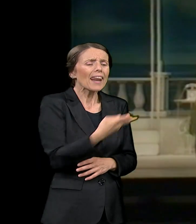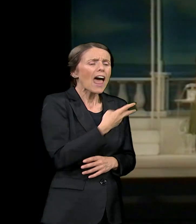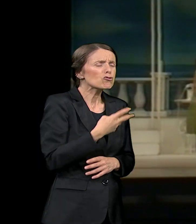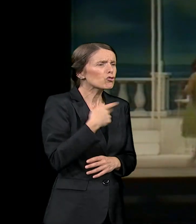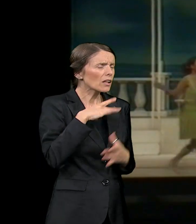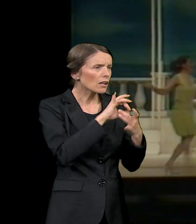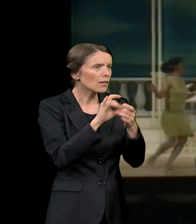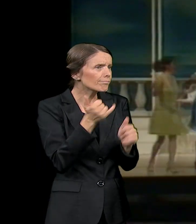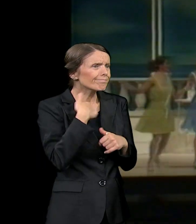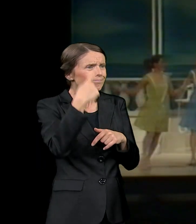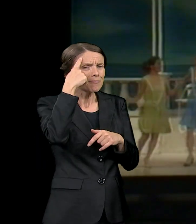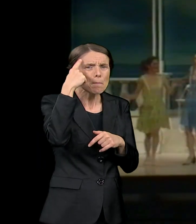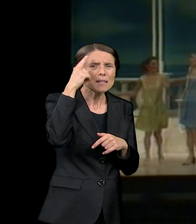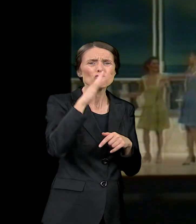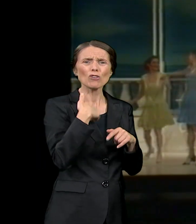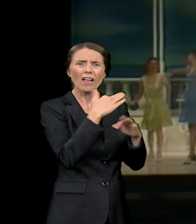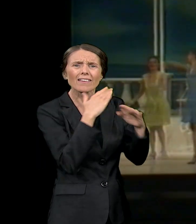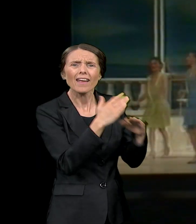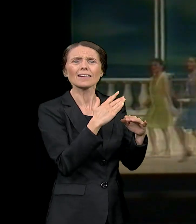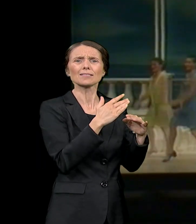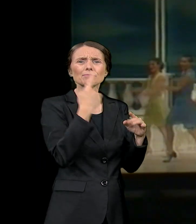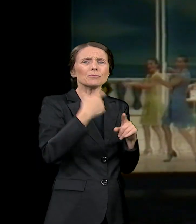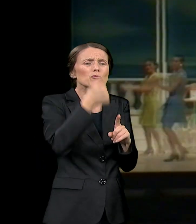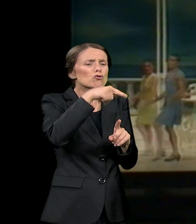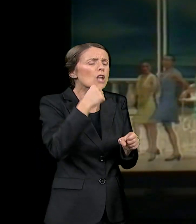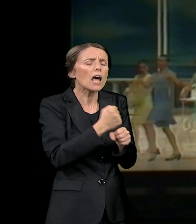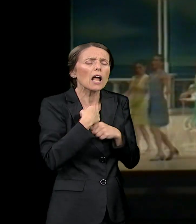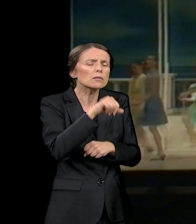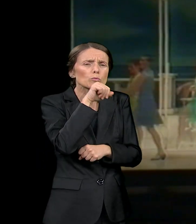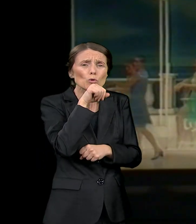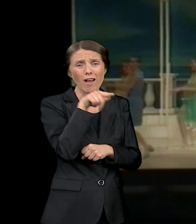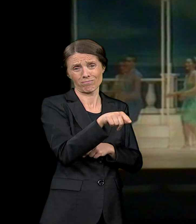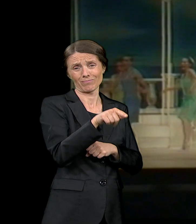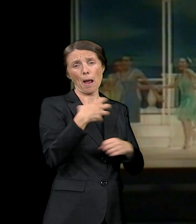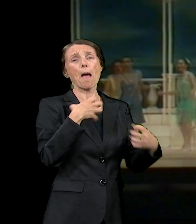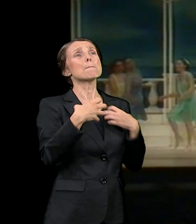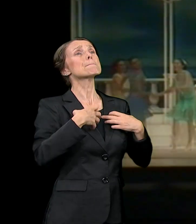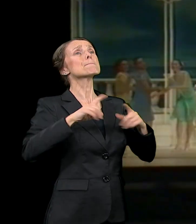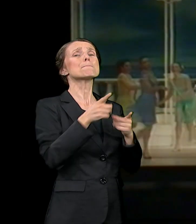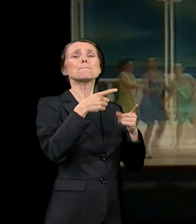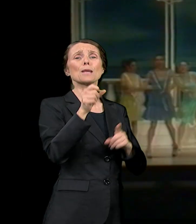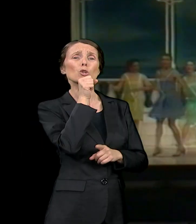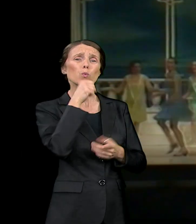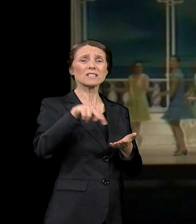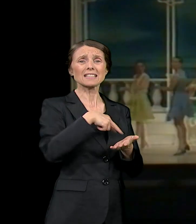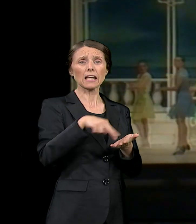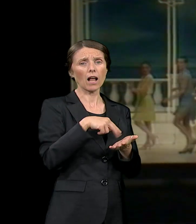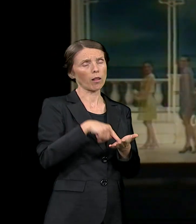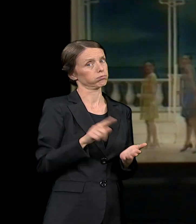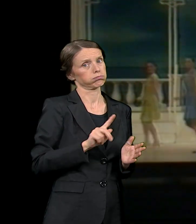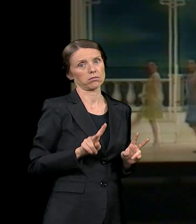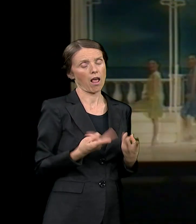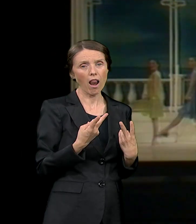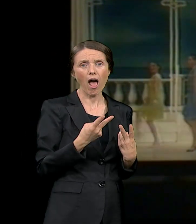radimo. Ovo je jedan žanr koji nije jednostavan, podrazumeva sto ljudi zaista na svakoj predstavi. E